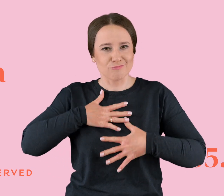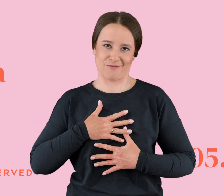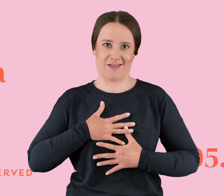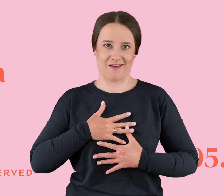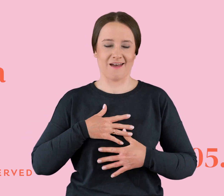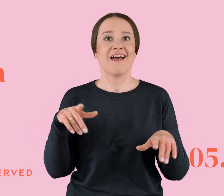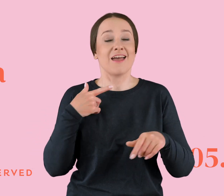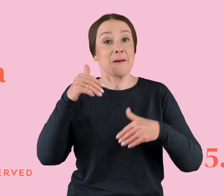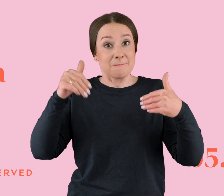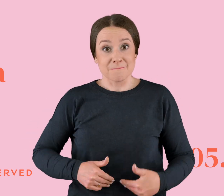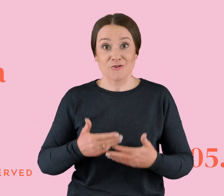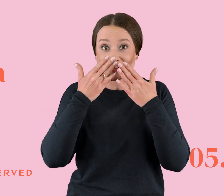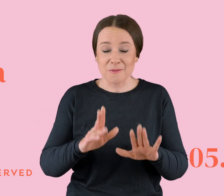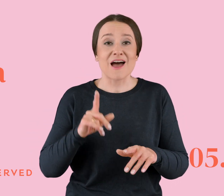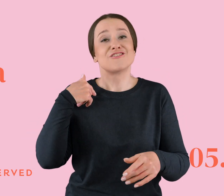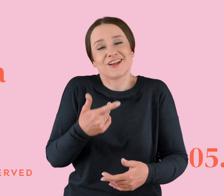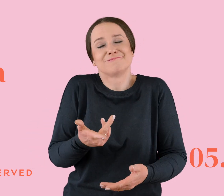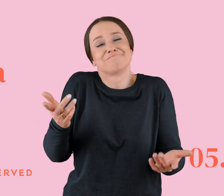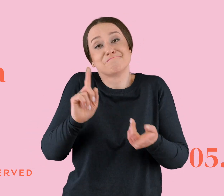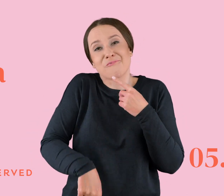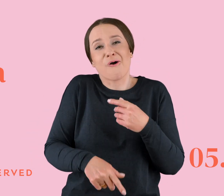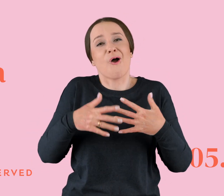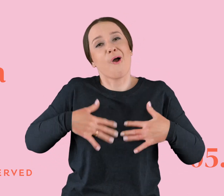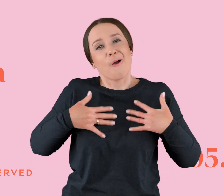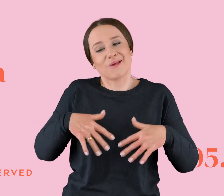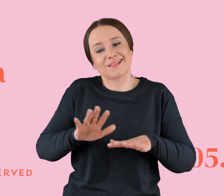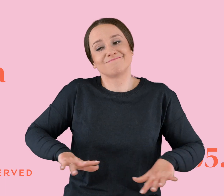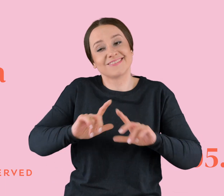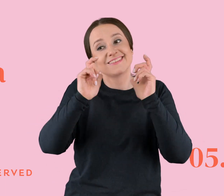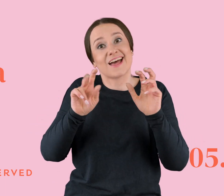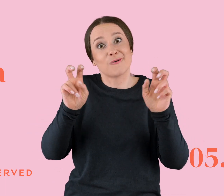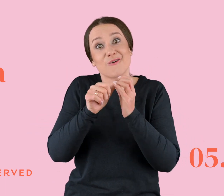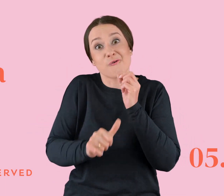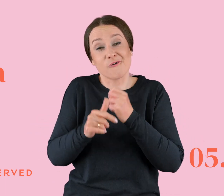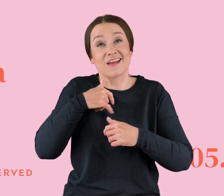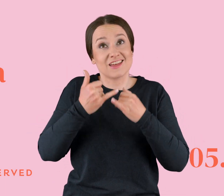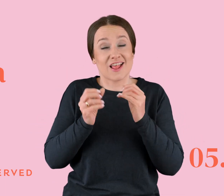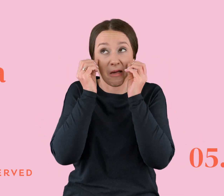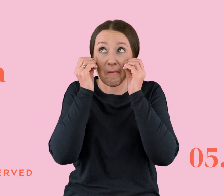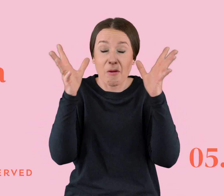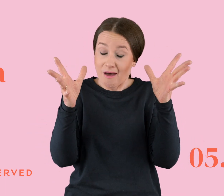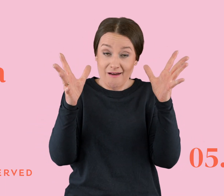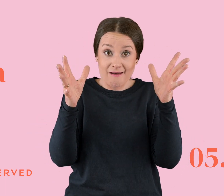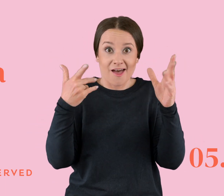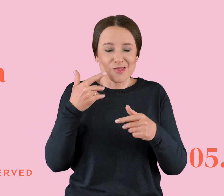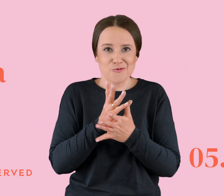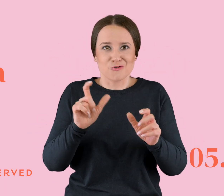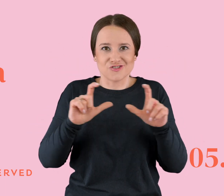zobaczyć, że po tej kąpieli w tym gównie jest to całkiem miło, że jak już się otrząśniemy, no to przychodzi pora na wiosnę. I tego uczucia nam życzę